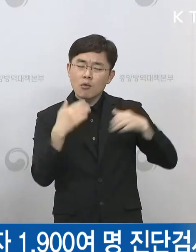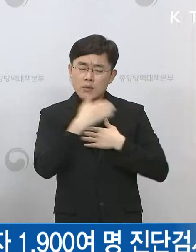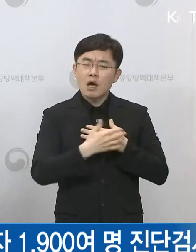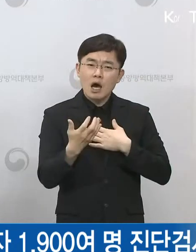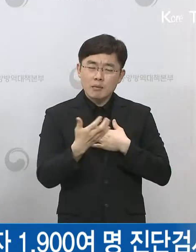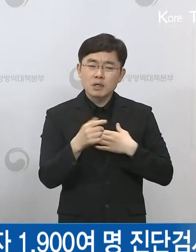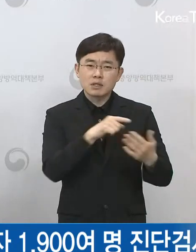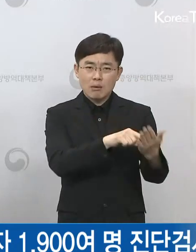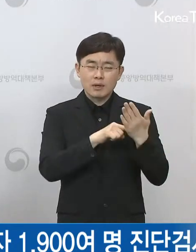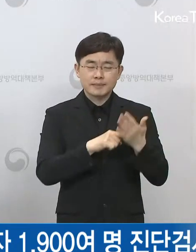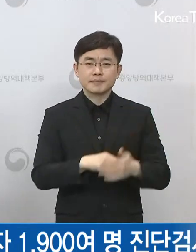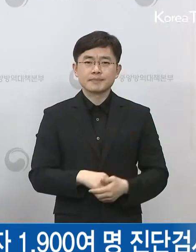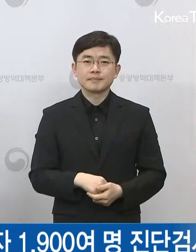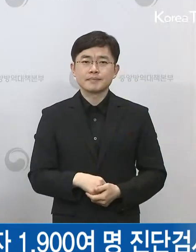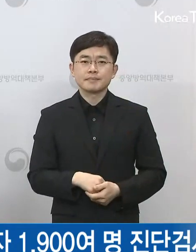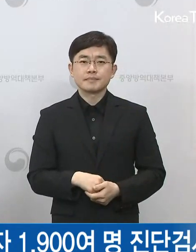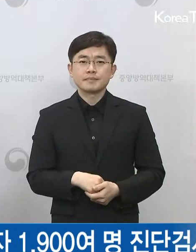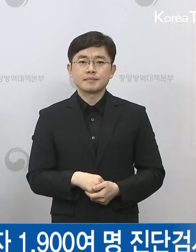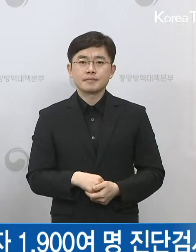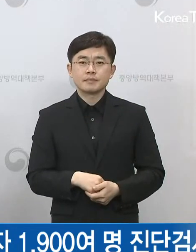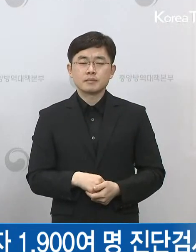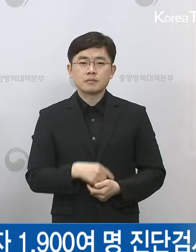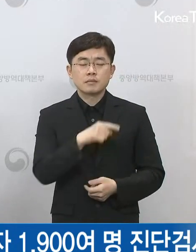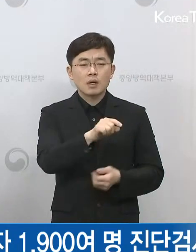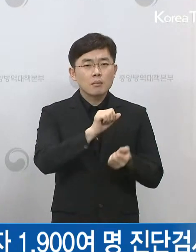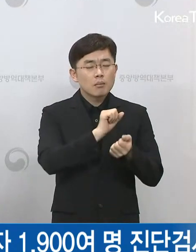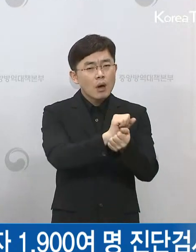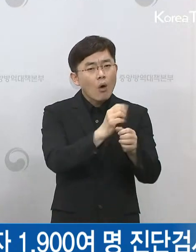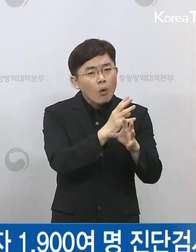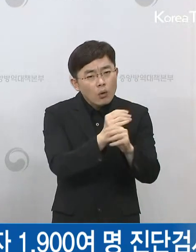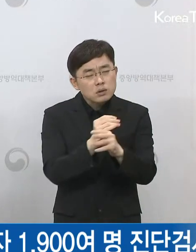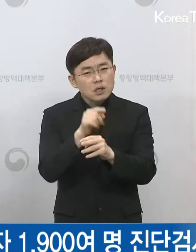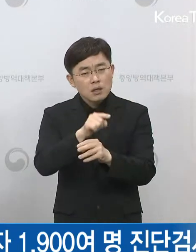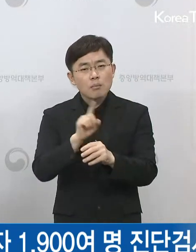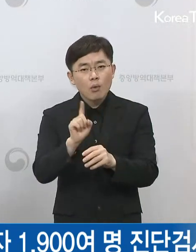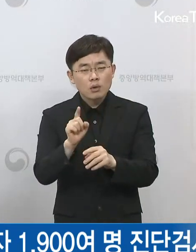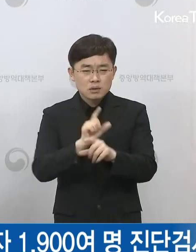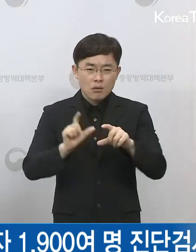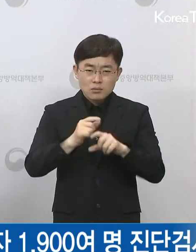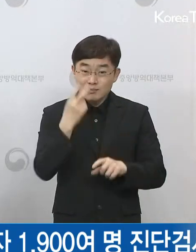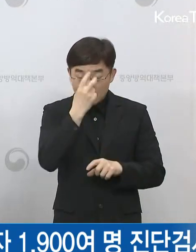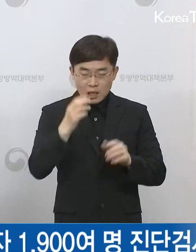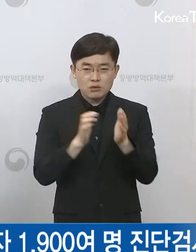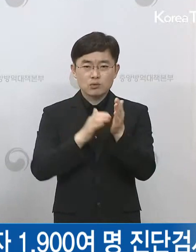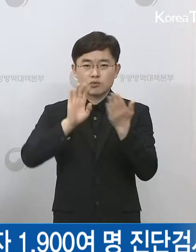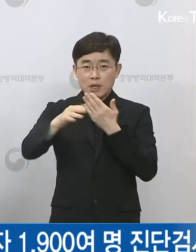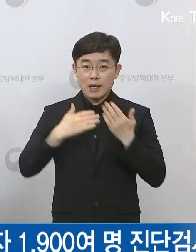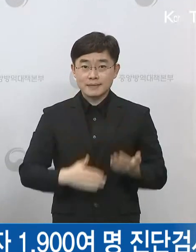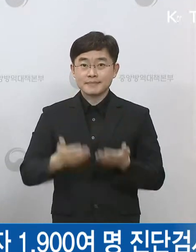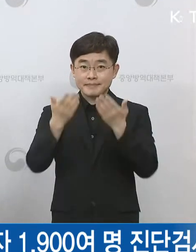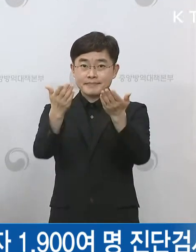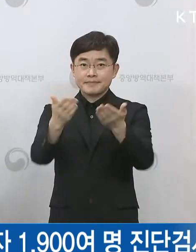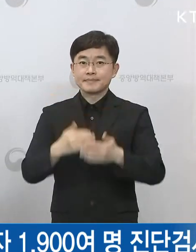정확한 노출 시기나 경로는 조사를 하고 말씀을 드리도록 하겠습니다.